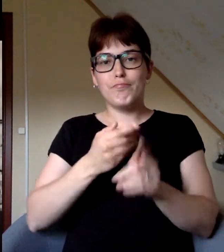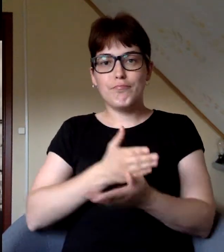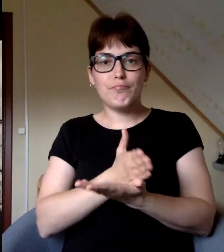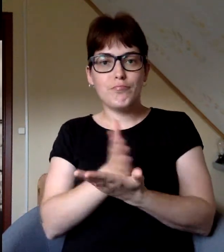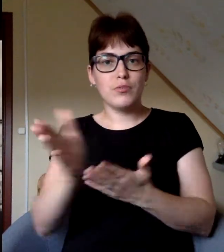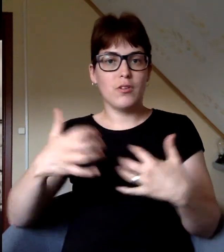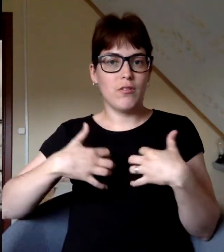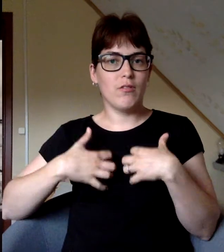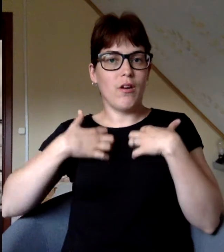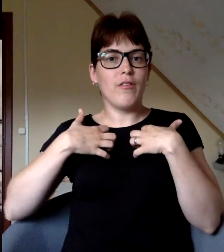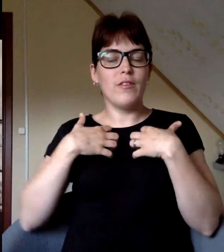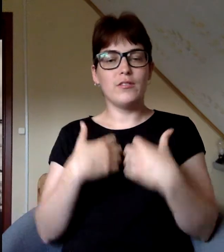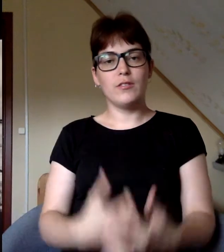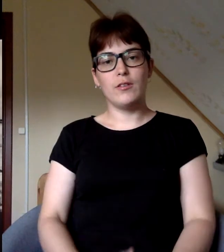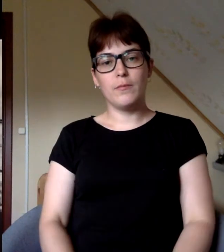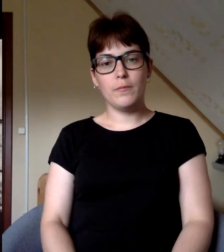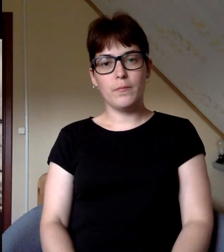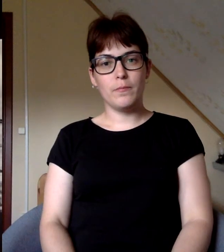traģisku pagriezienu.